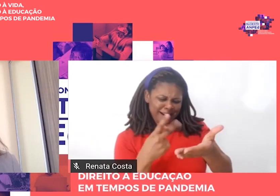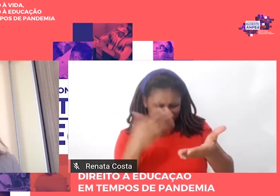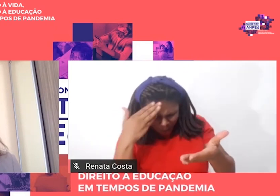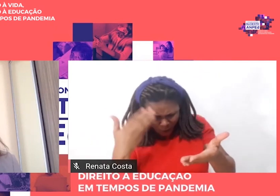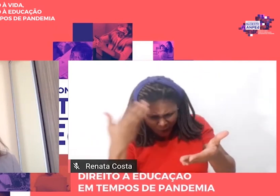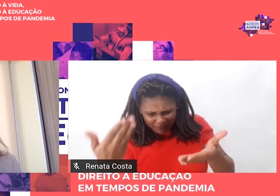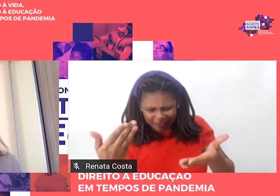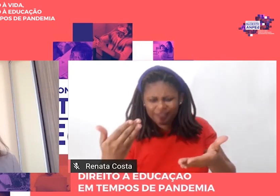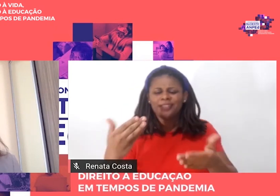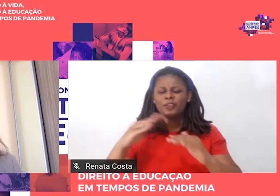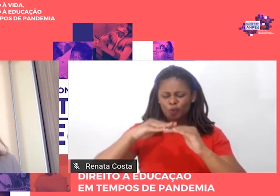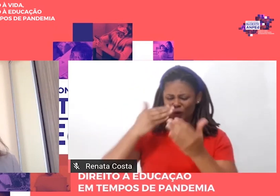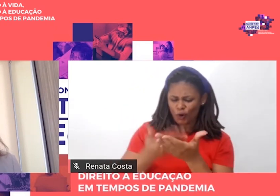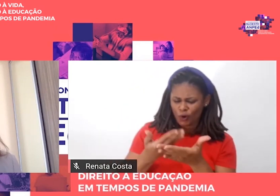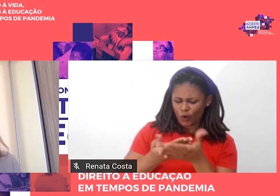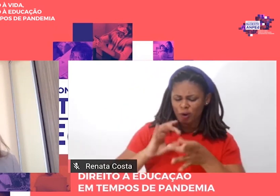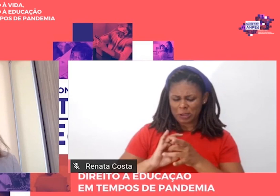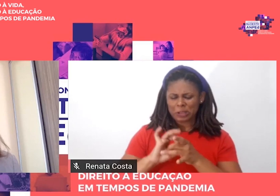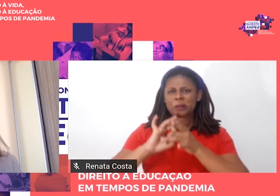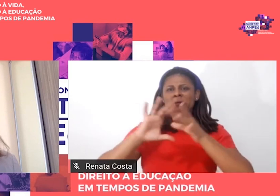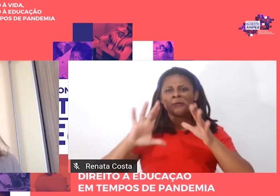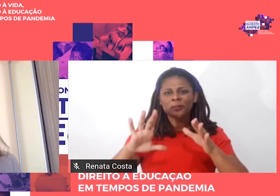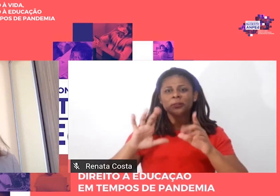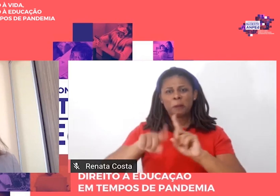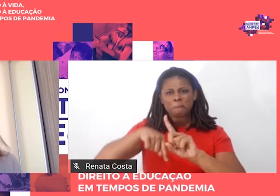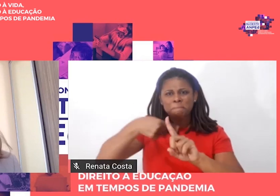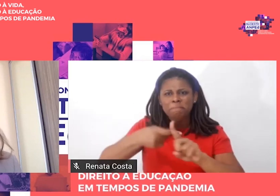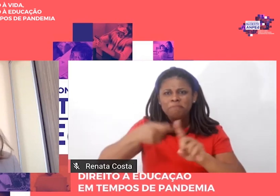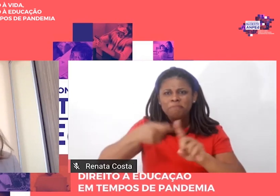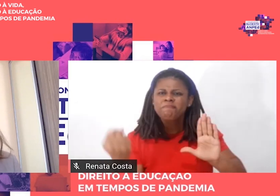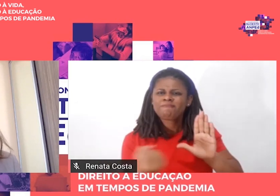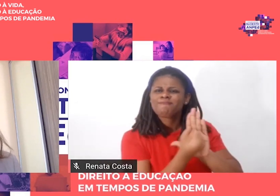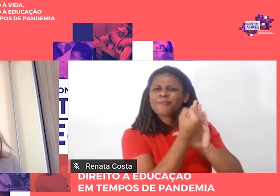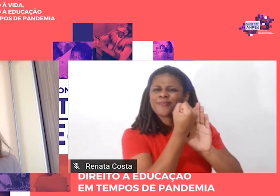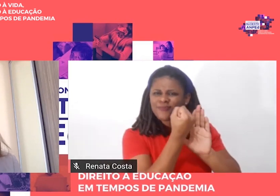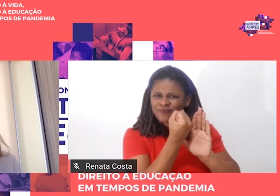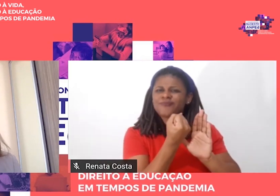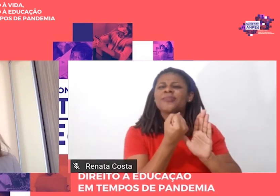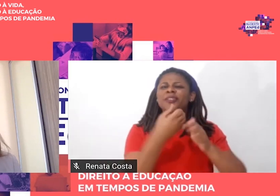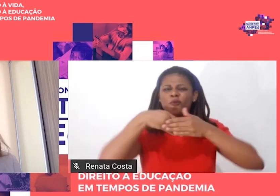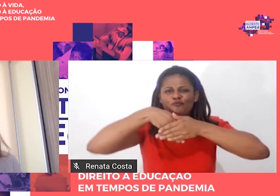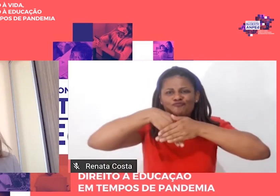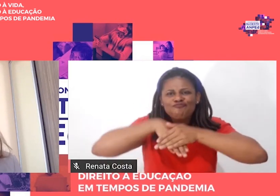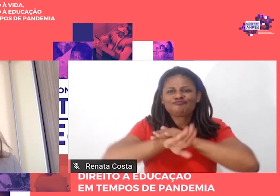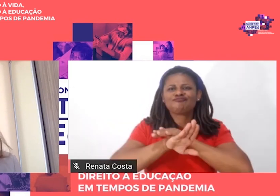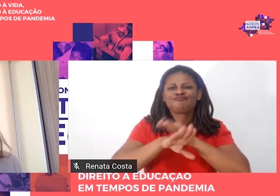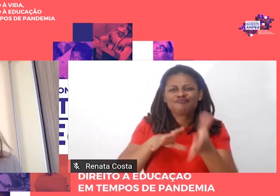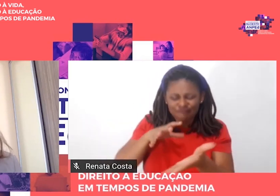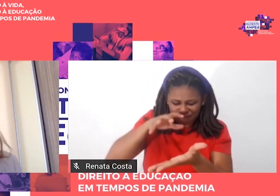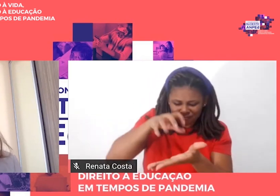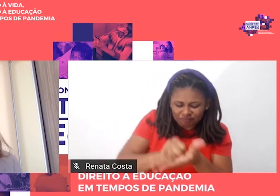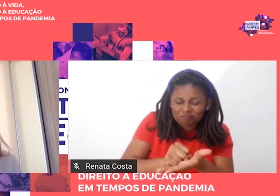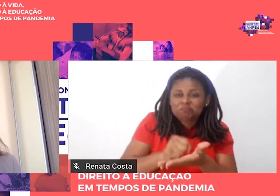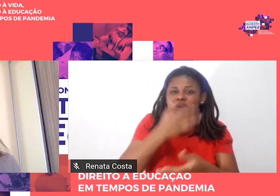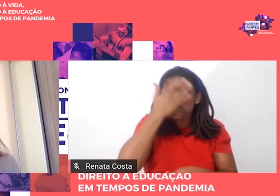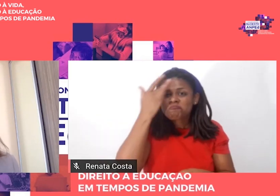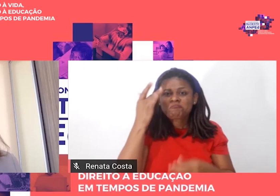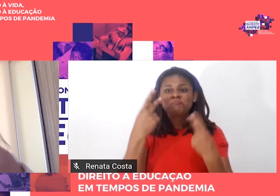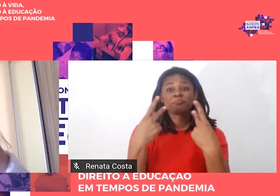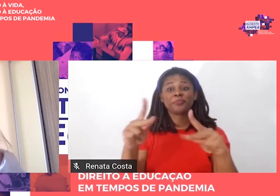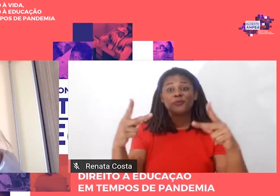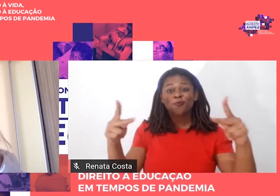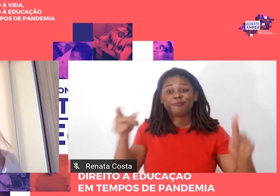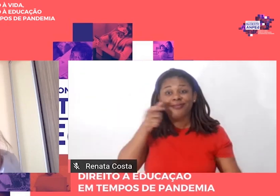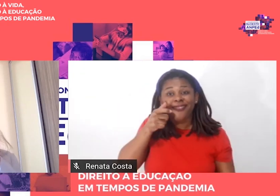e vai compor aí o acervo de todos interessados nessa produção, né? Como